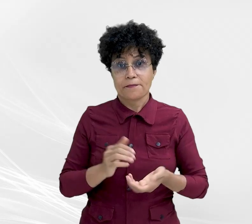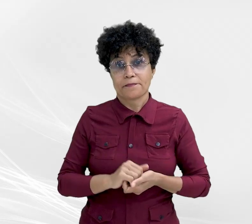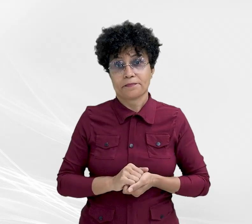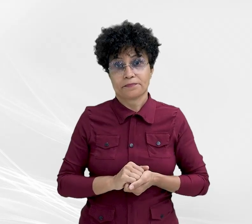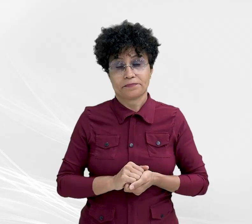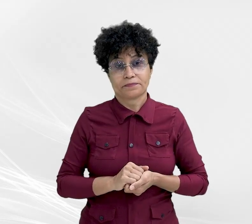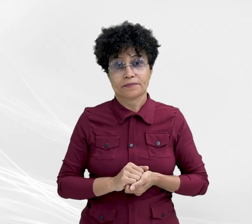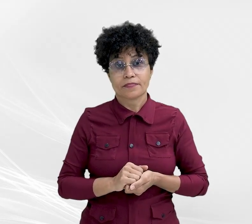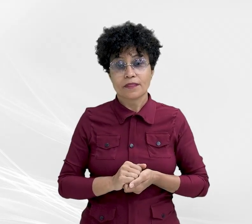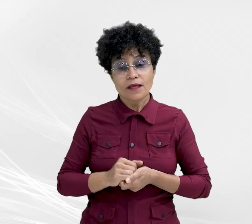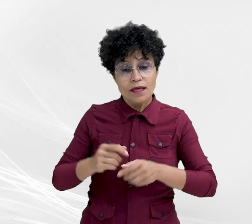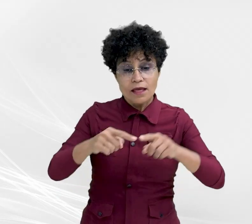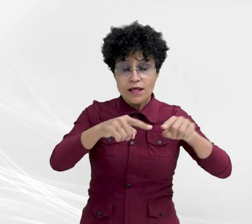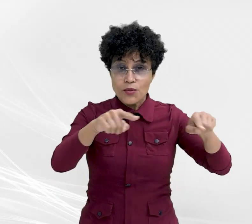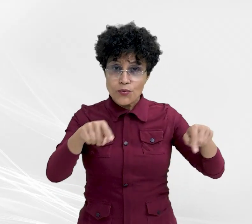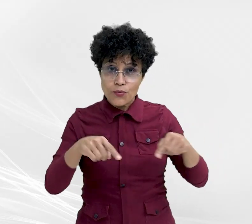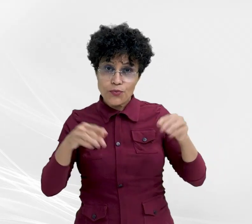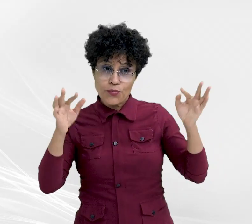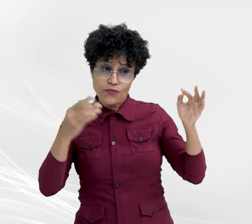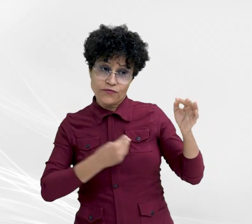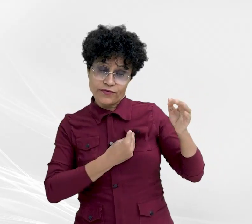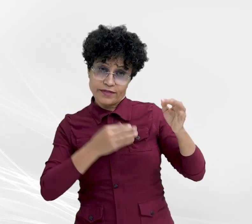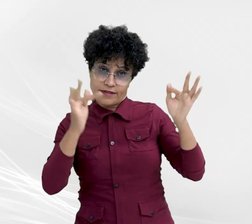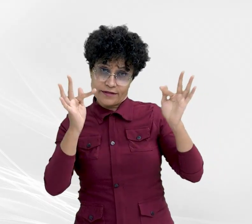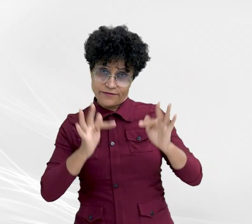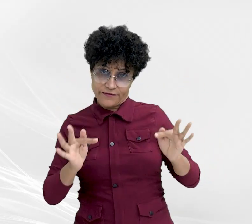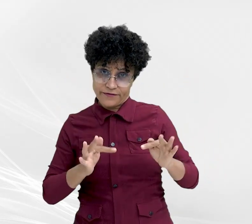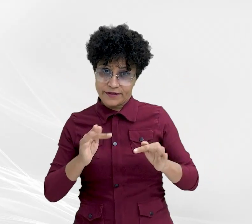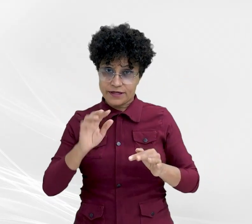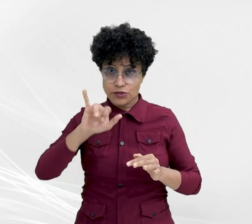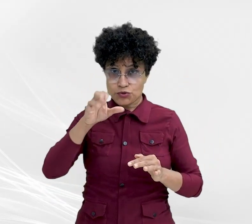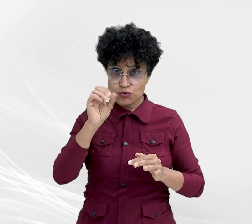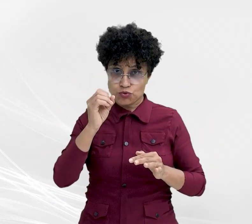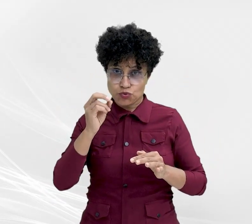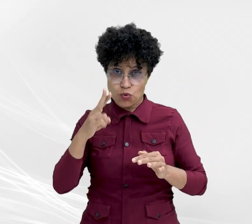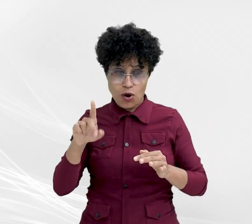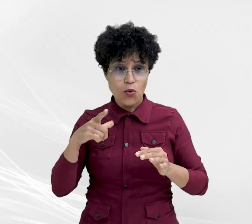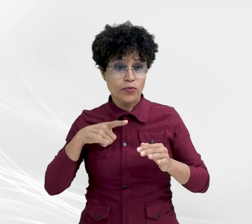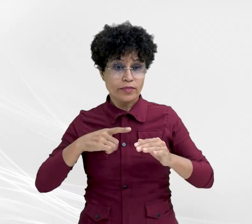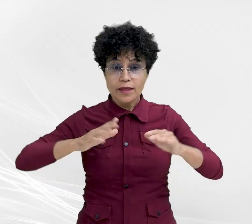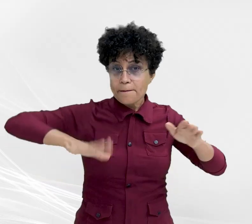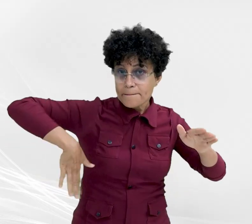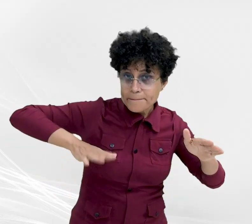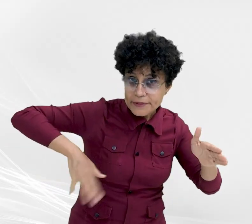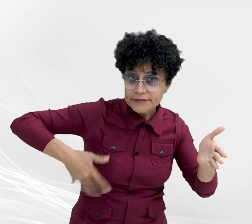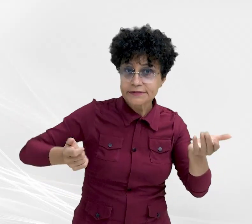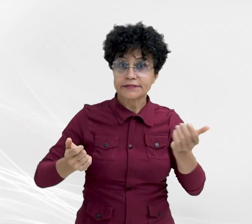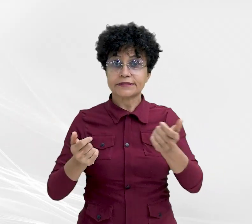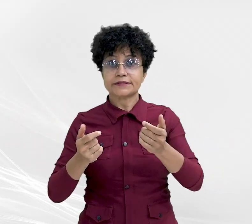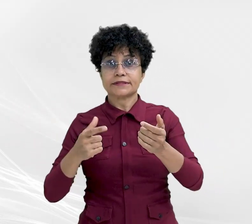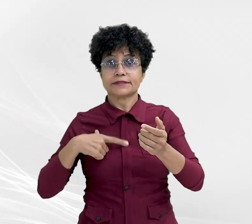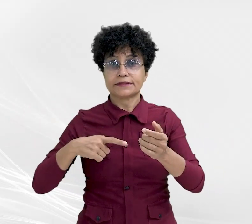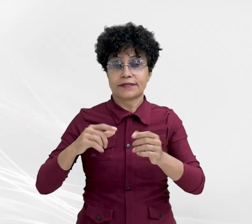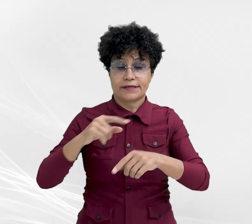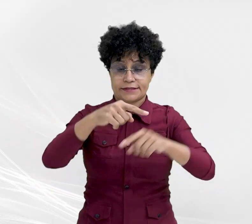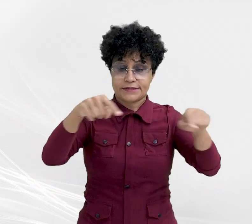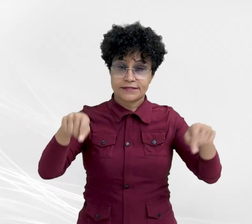espaço de lazer vida feliz João Batista Turim conta com piscina coberta, salas para fisioterapia, auditório e